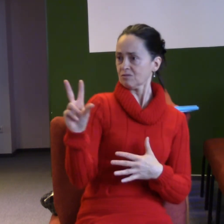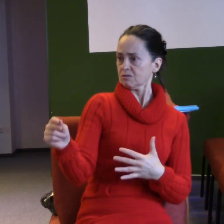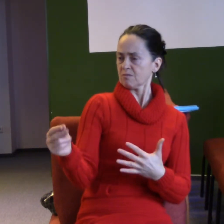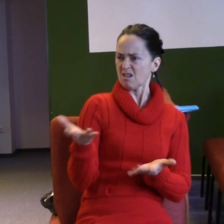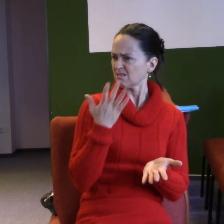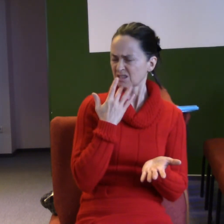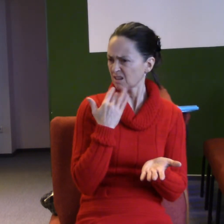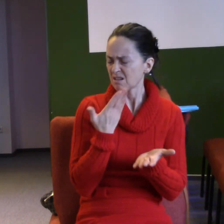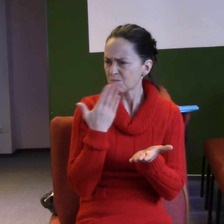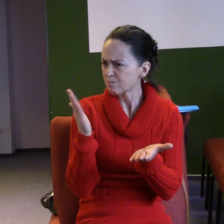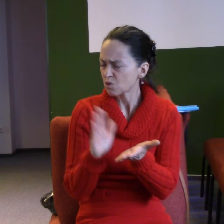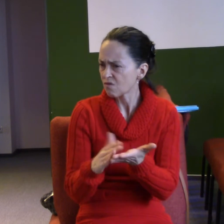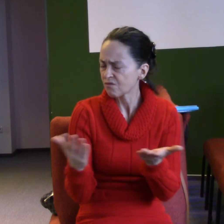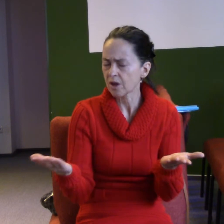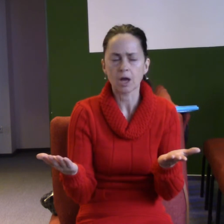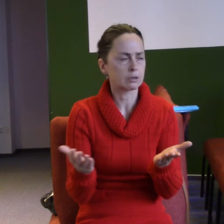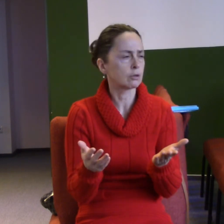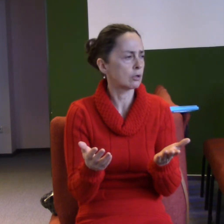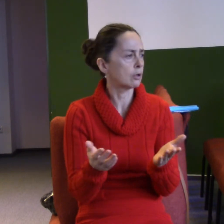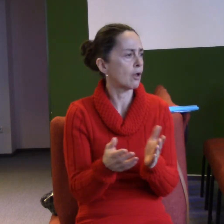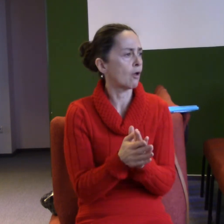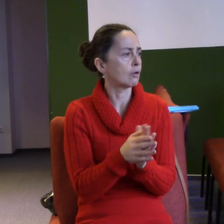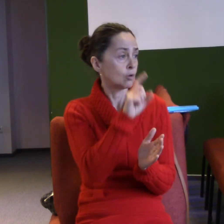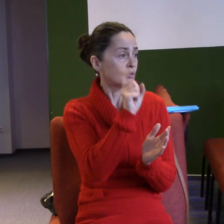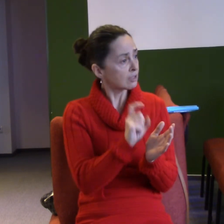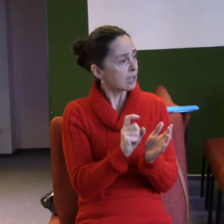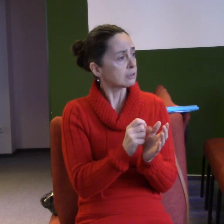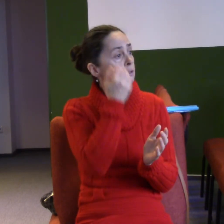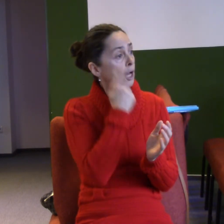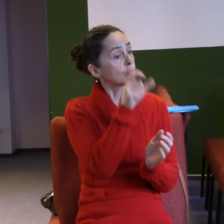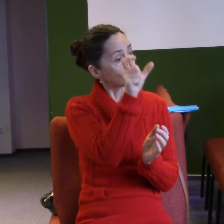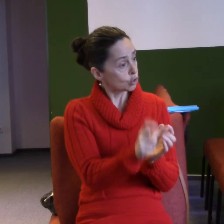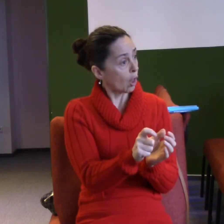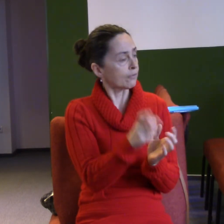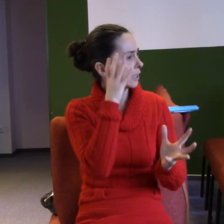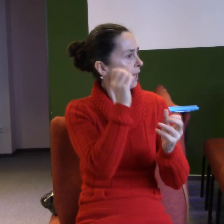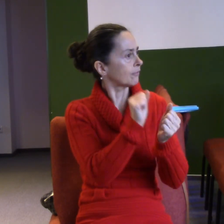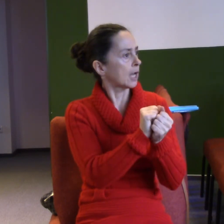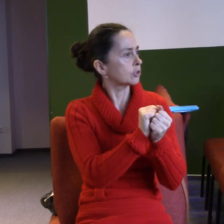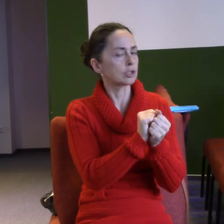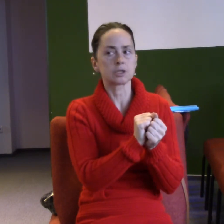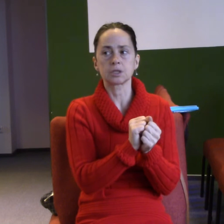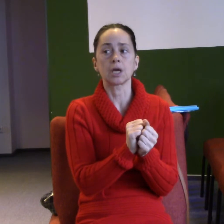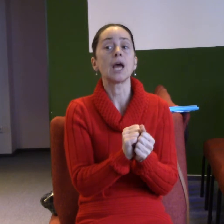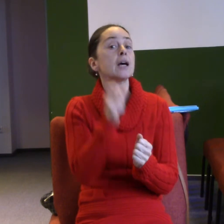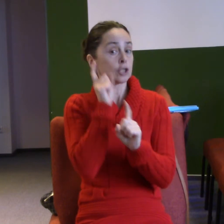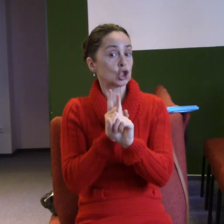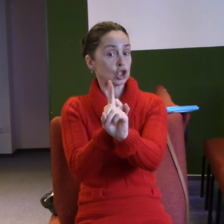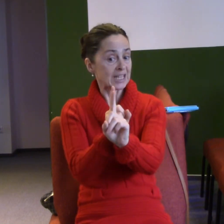životě. Historická seděství vypráví, že radost křesťanů při mučení byla tak silnou